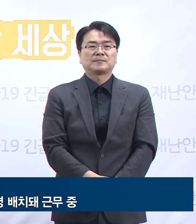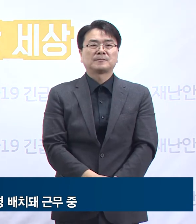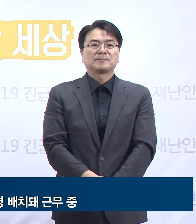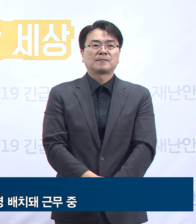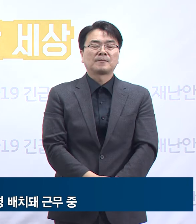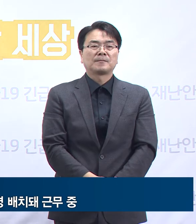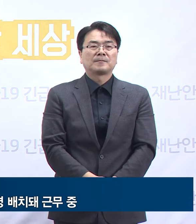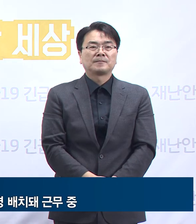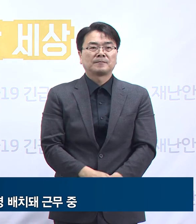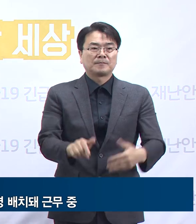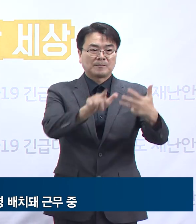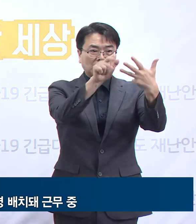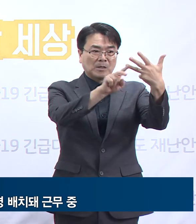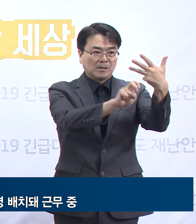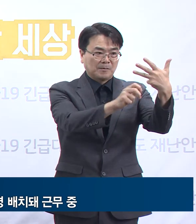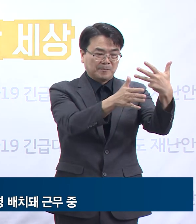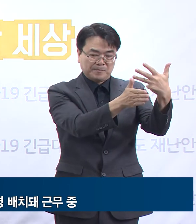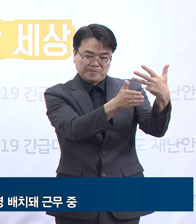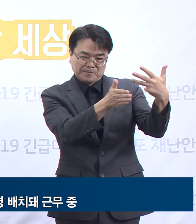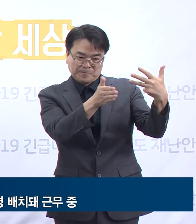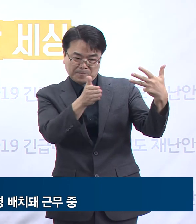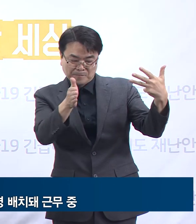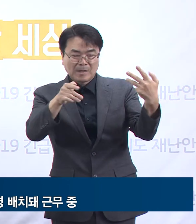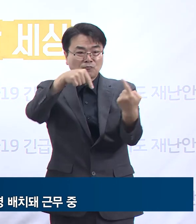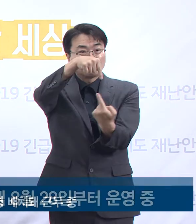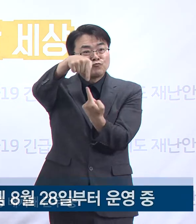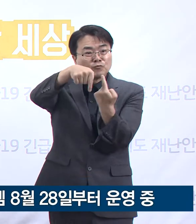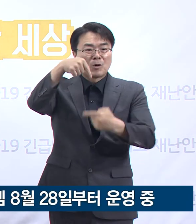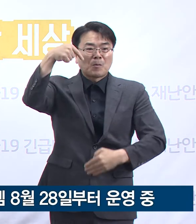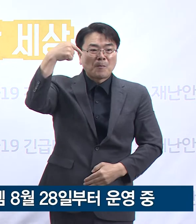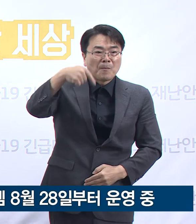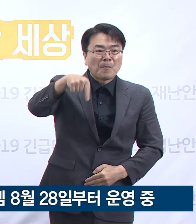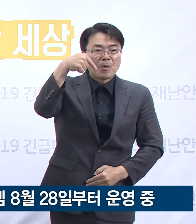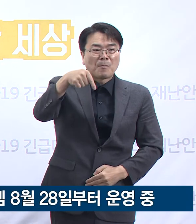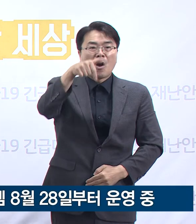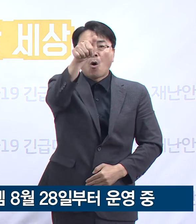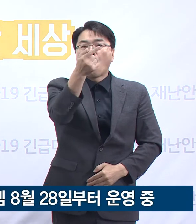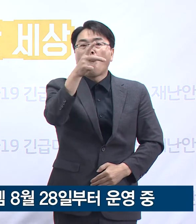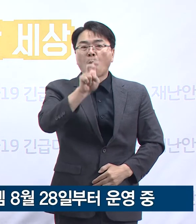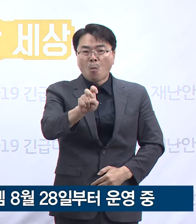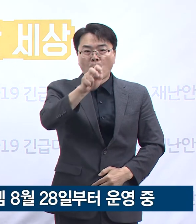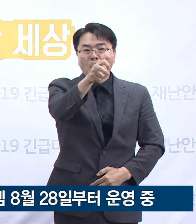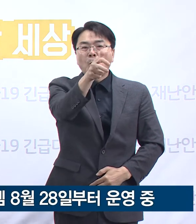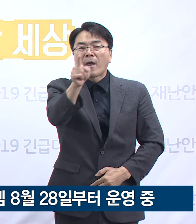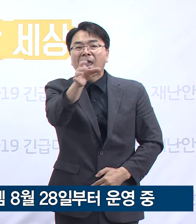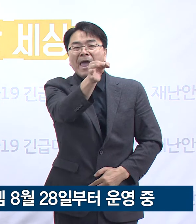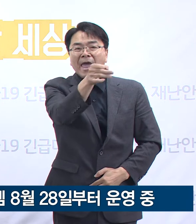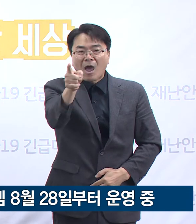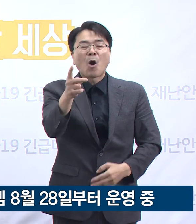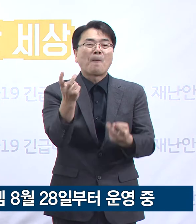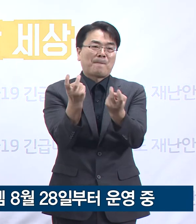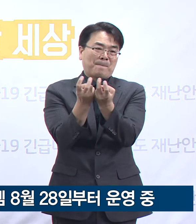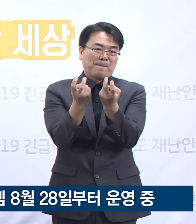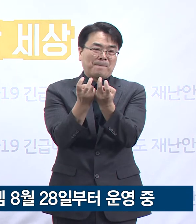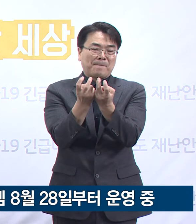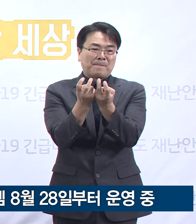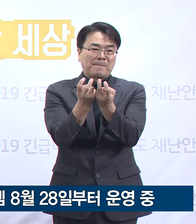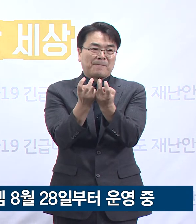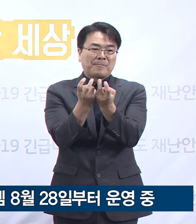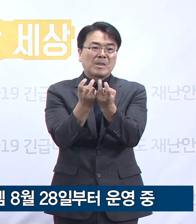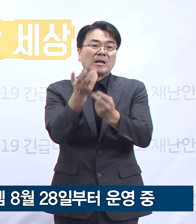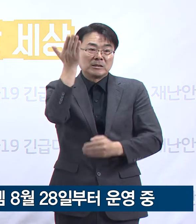8월 28일부터 운영 중인 경기도 코로나19 홈케어 시스템 관련 현황입니다. 8월 28일부터